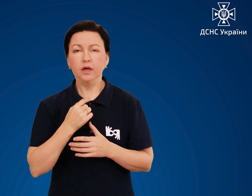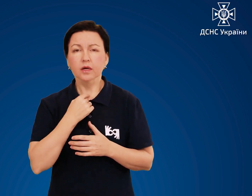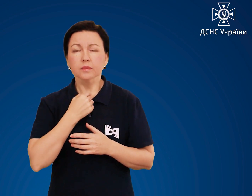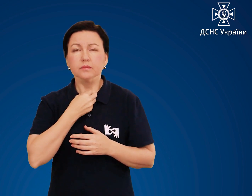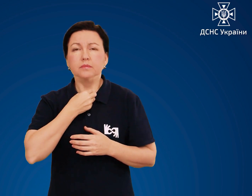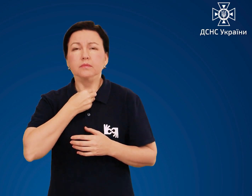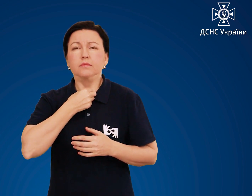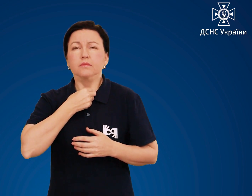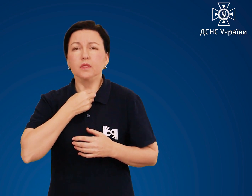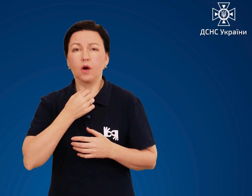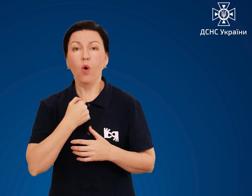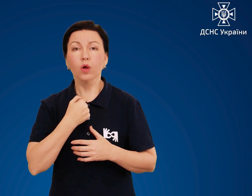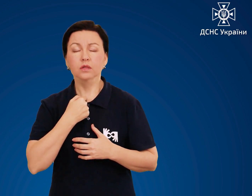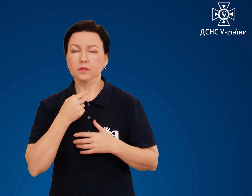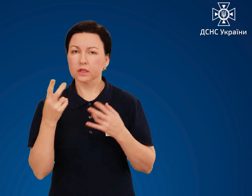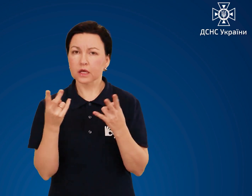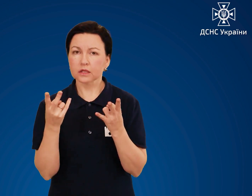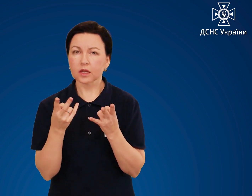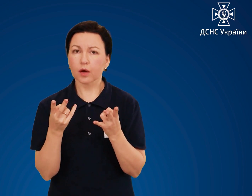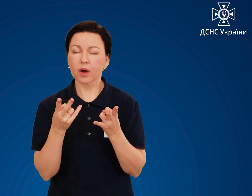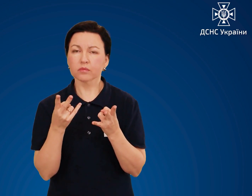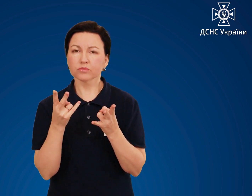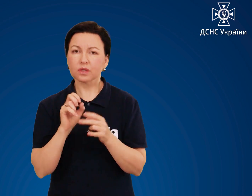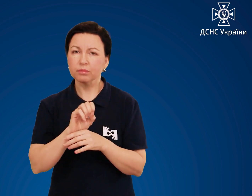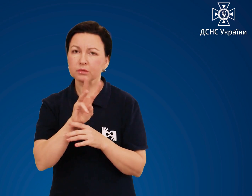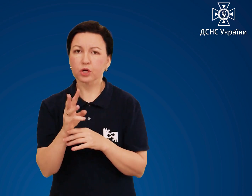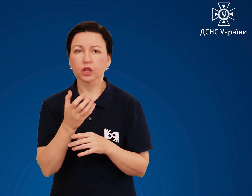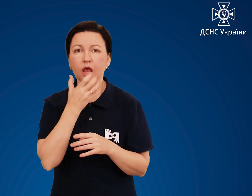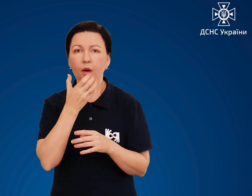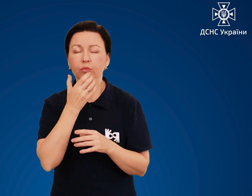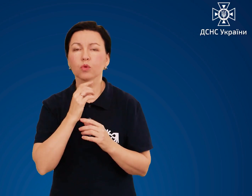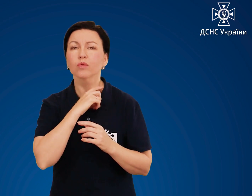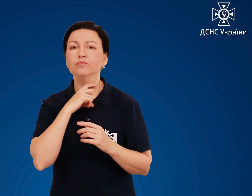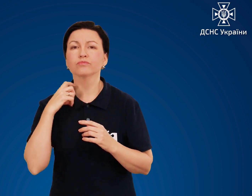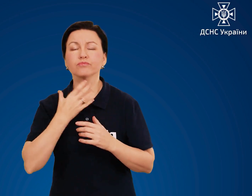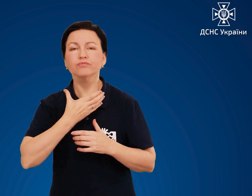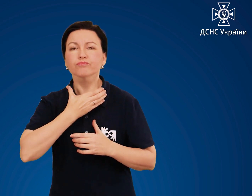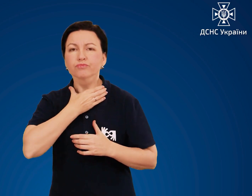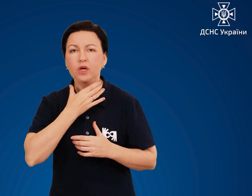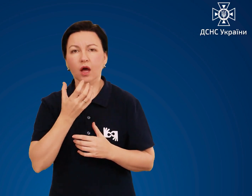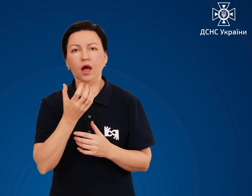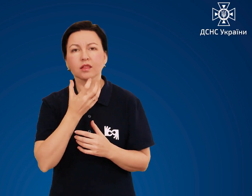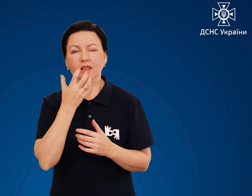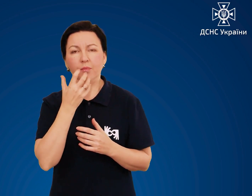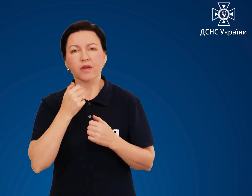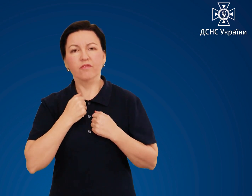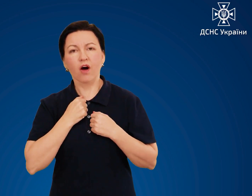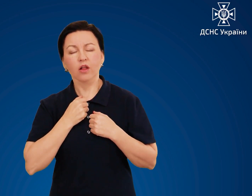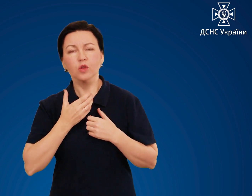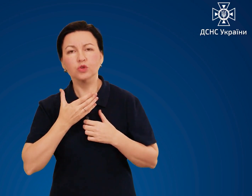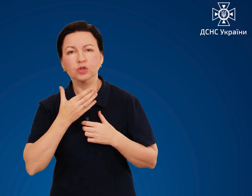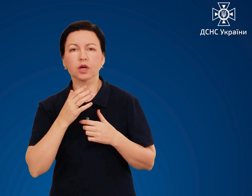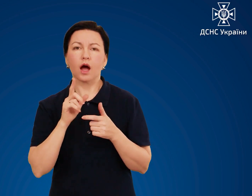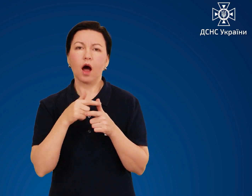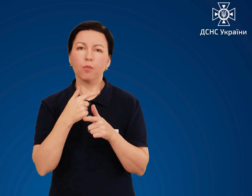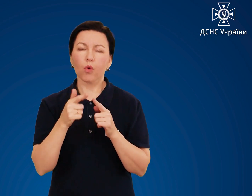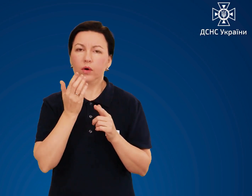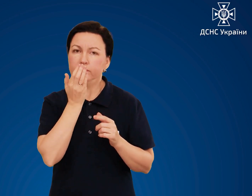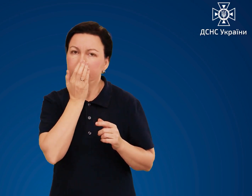спазмі голосових щелин забезпечте тепло на ділянку шиї, теплі ванночки, інгаляцію